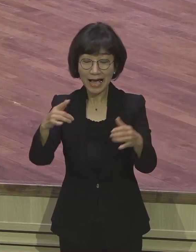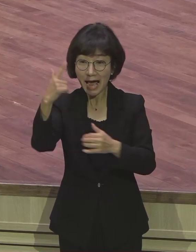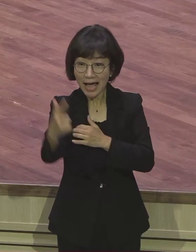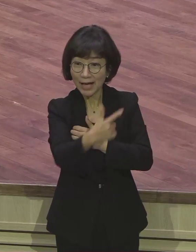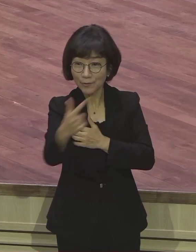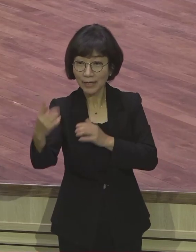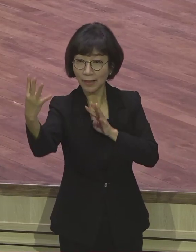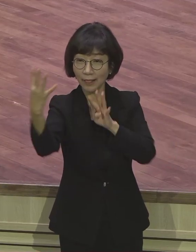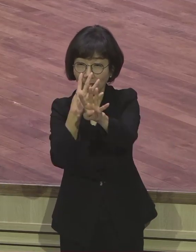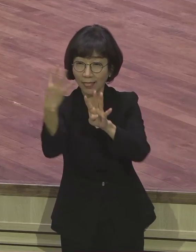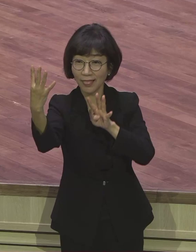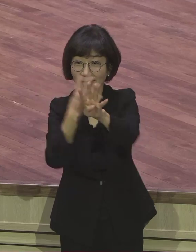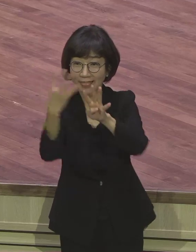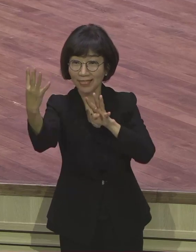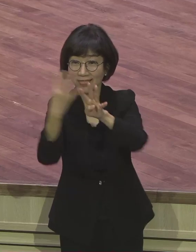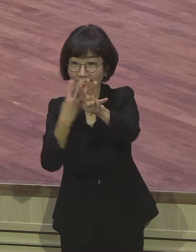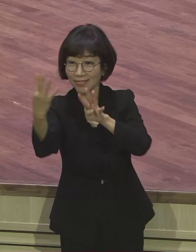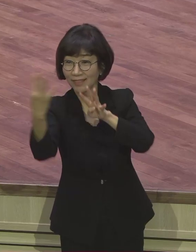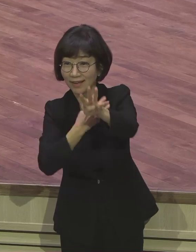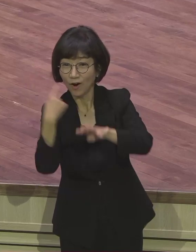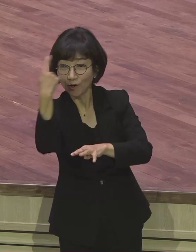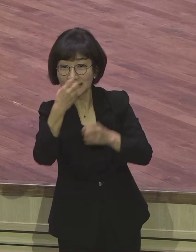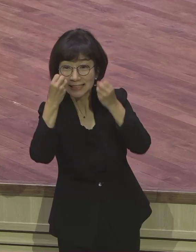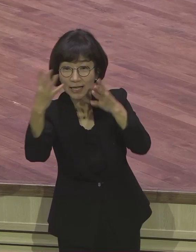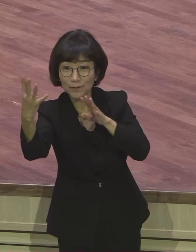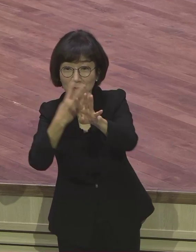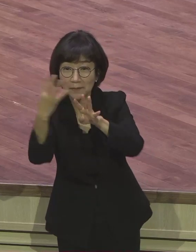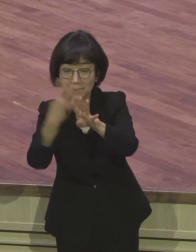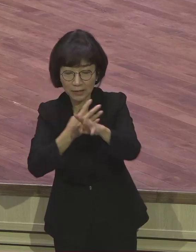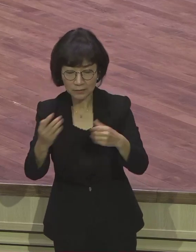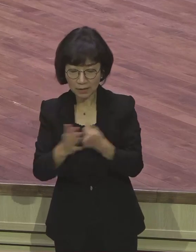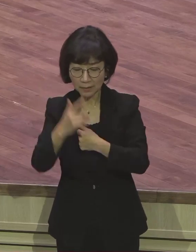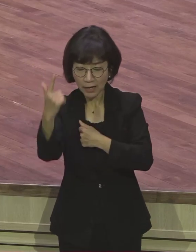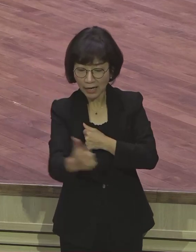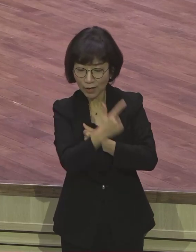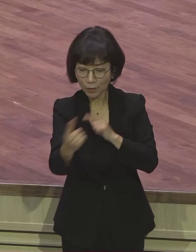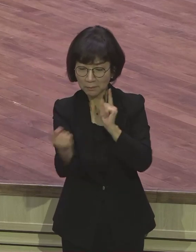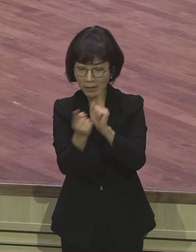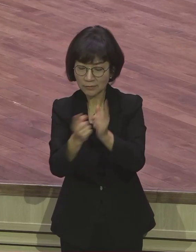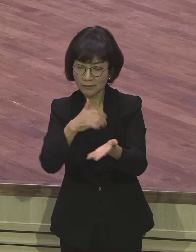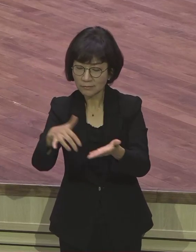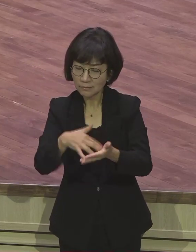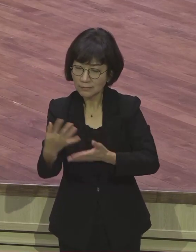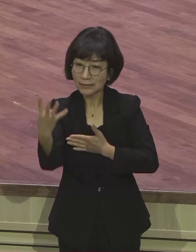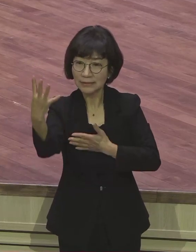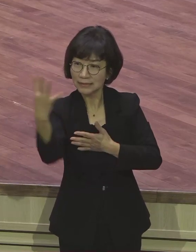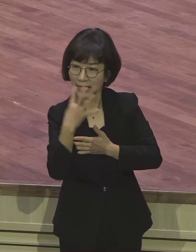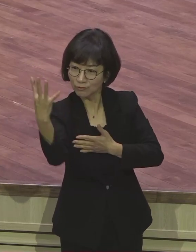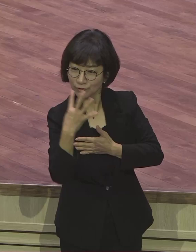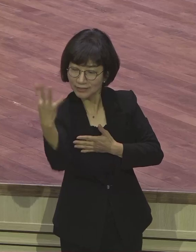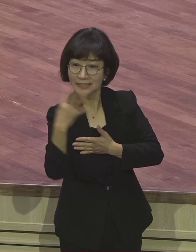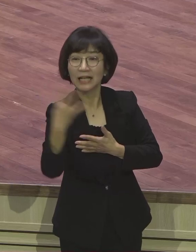육교대로 돌았다 그래요. 사교대 육교를 도니까 하루에 16명, 재수한도 샤사 16, 16명은